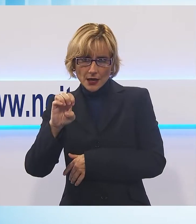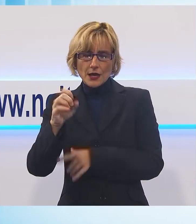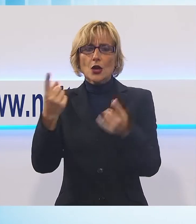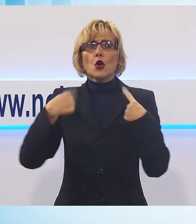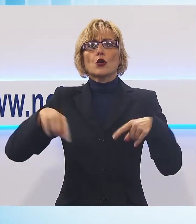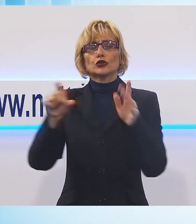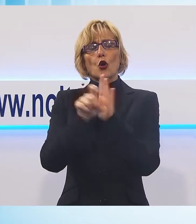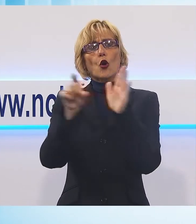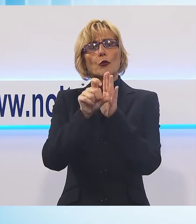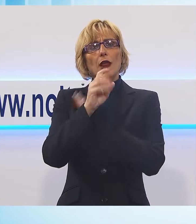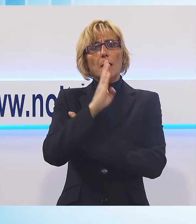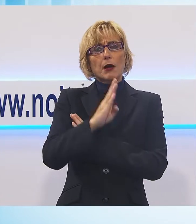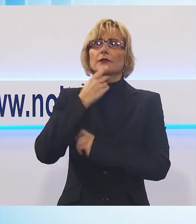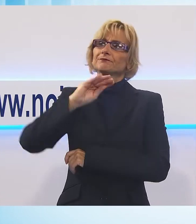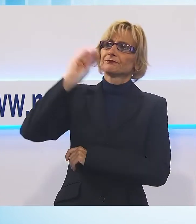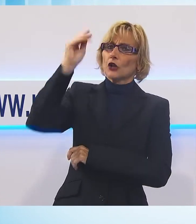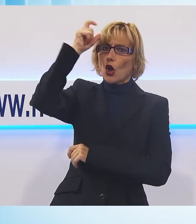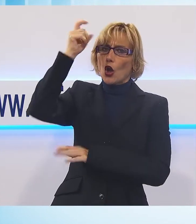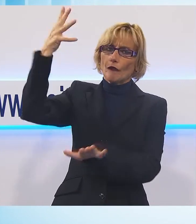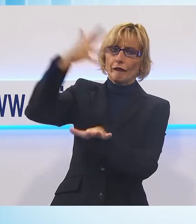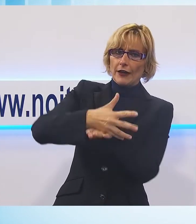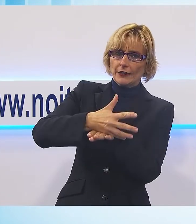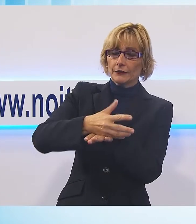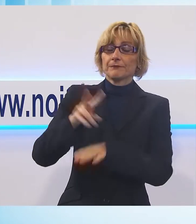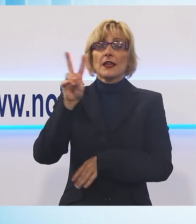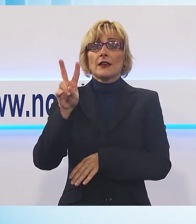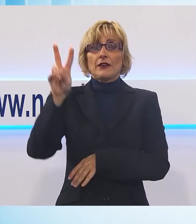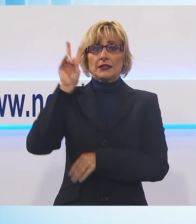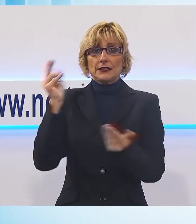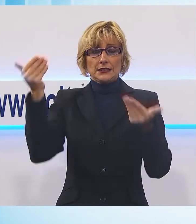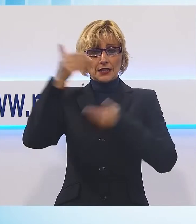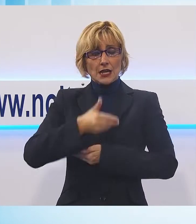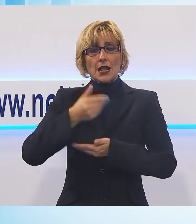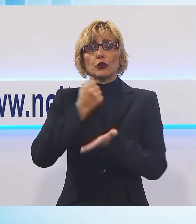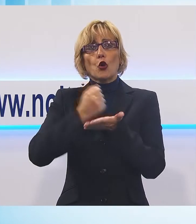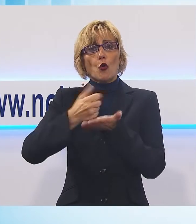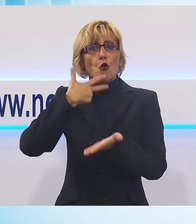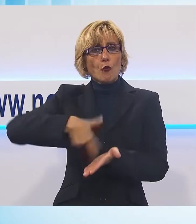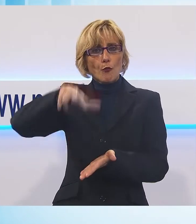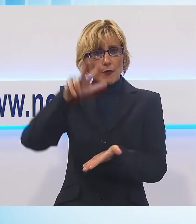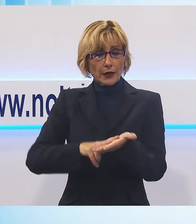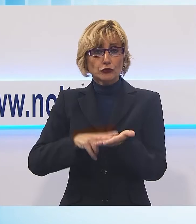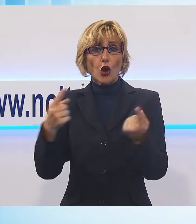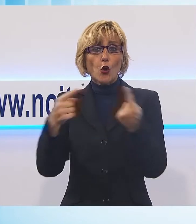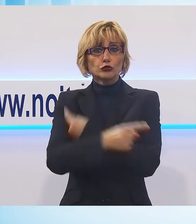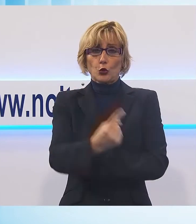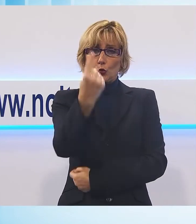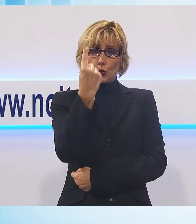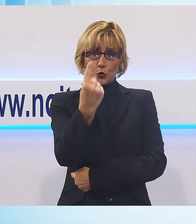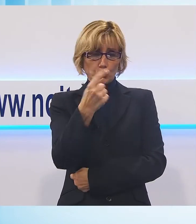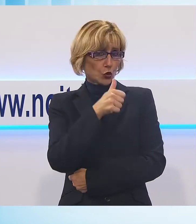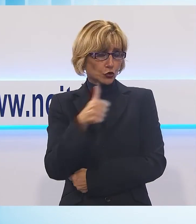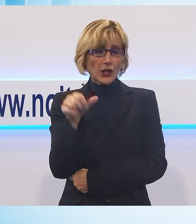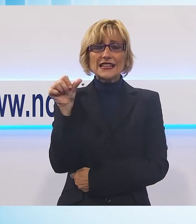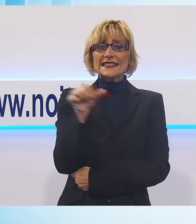richiesto l'intervento del governo lo ha fatto venerdì sera approvando un documento con il solo voto contrario del consigliere di minoranza Guido